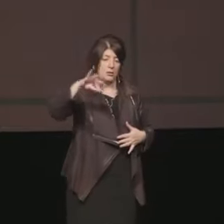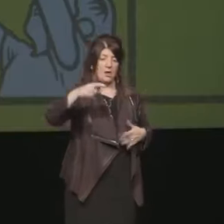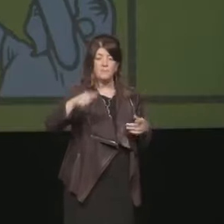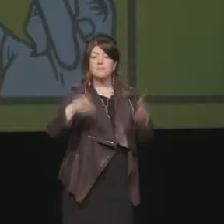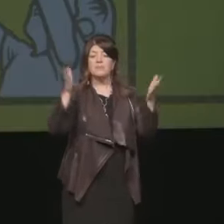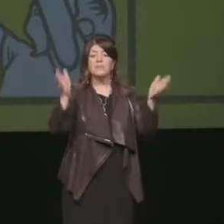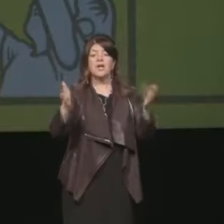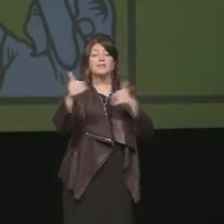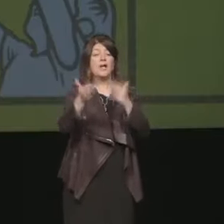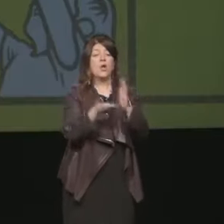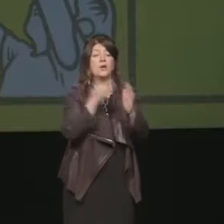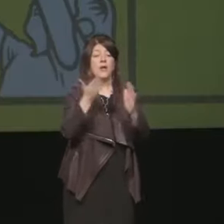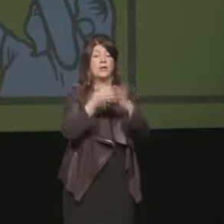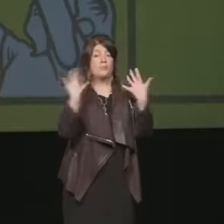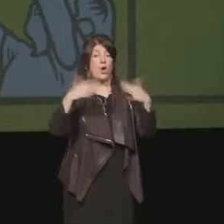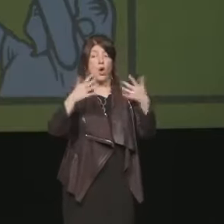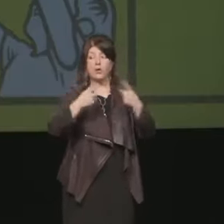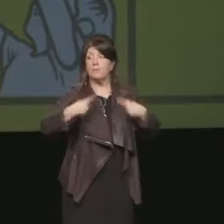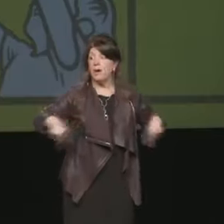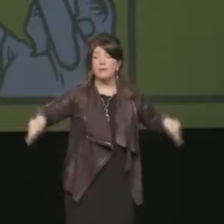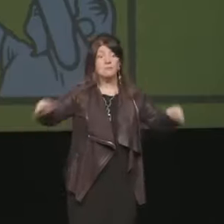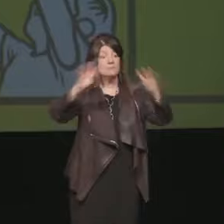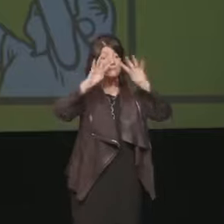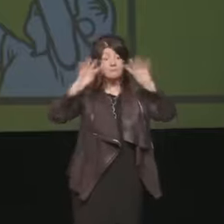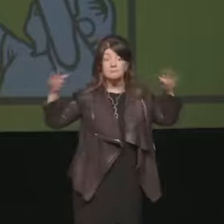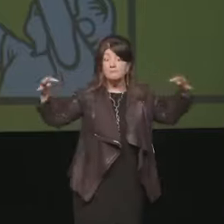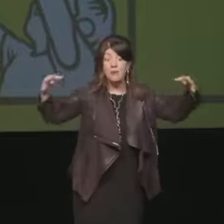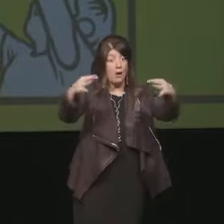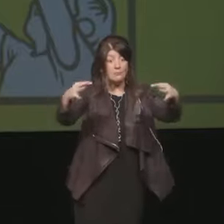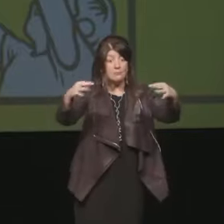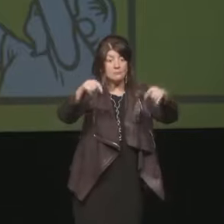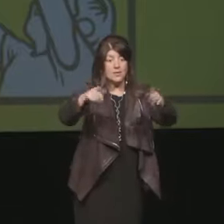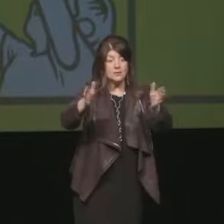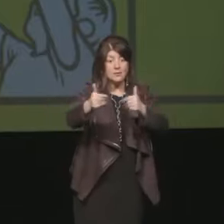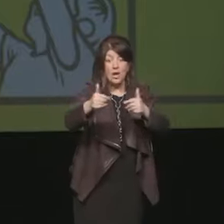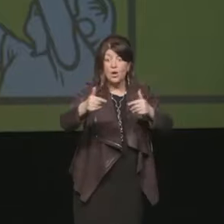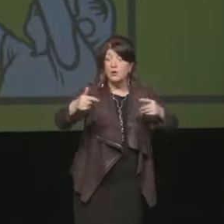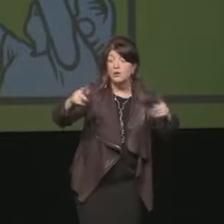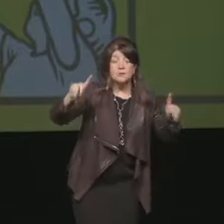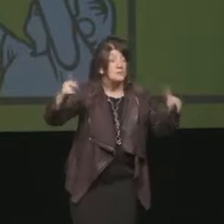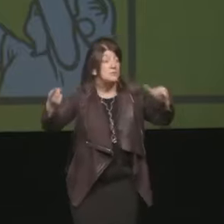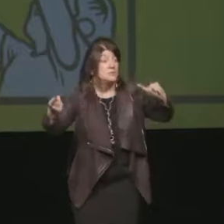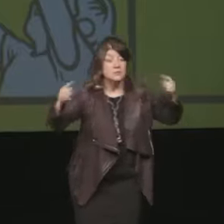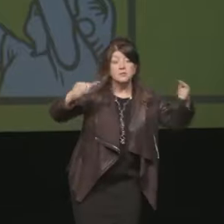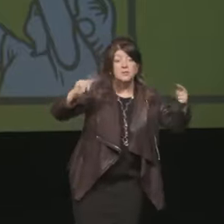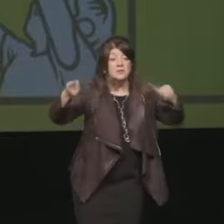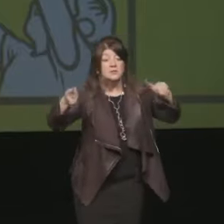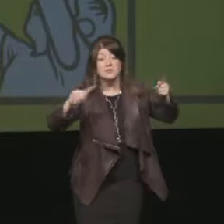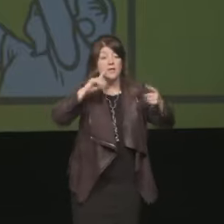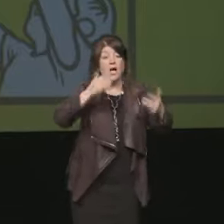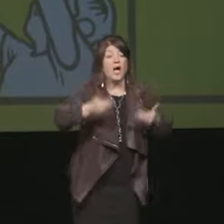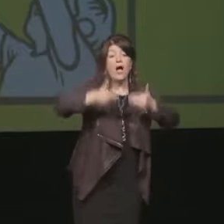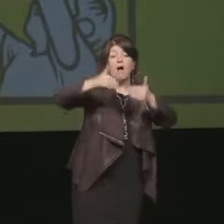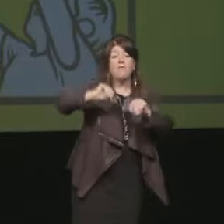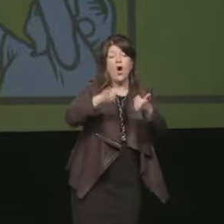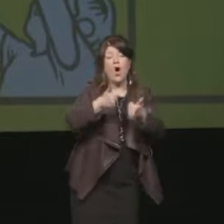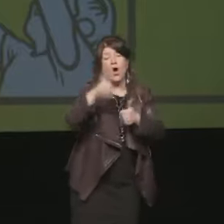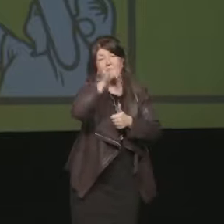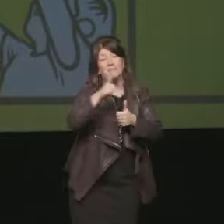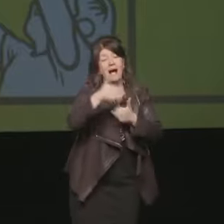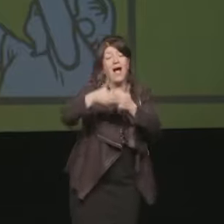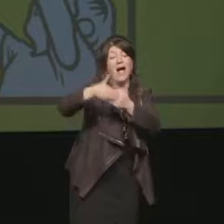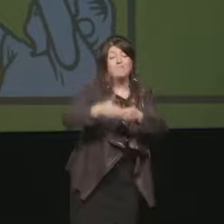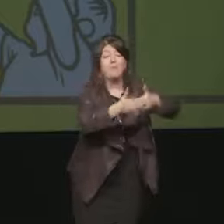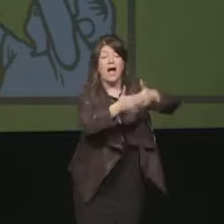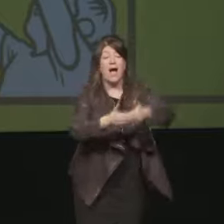pubblica questa cosa è bellissima ci diverte anche molto siamo sempre in ball balliamo sempre mi sento fredda sterio certe volte pur non avendo come dire la